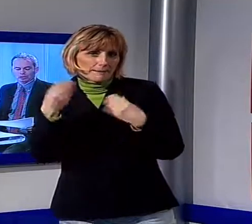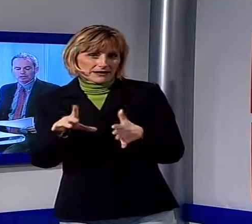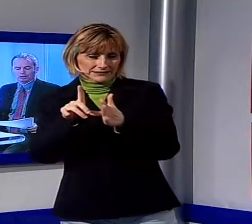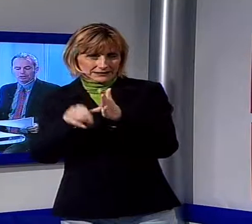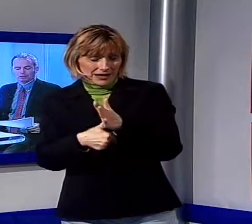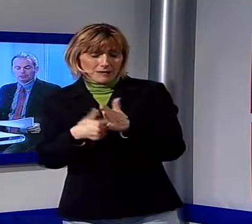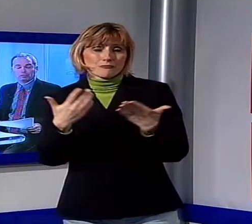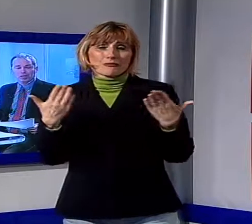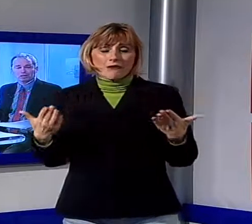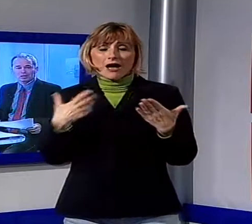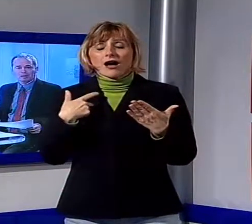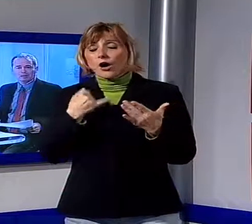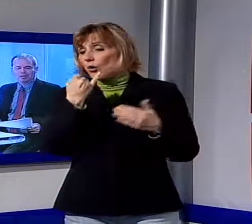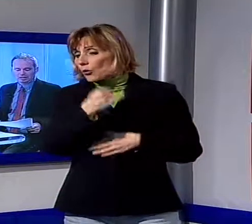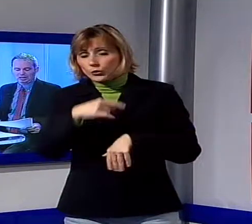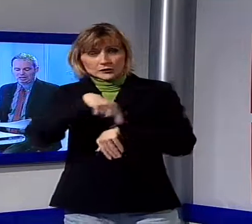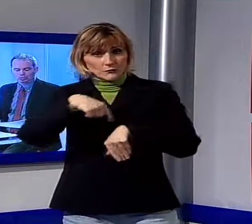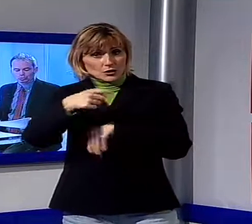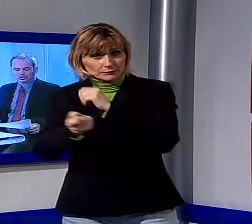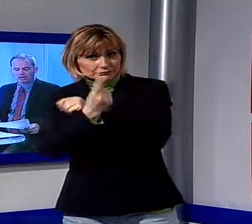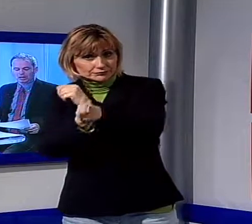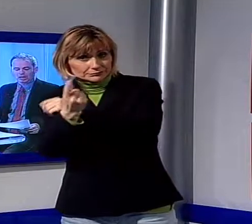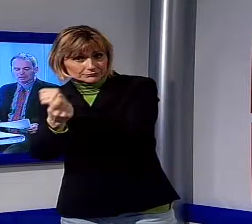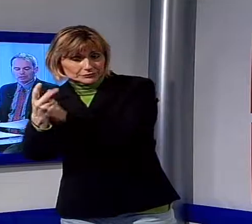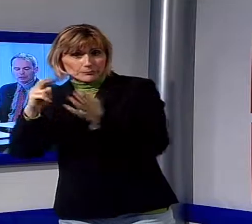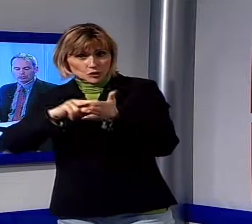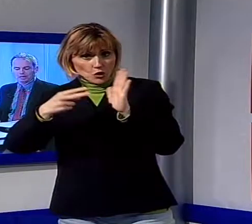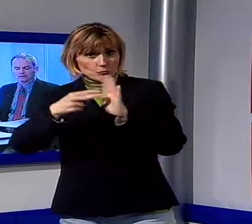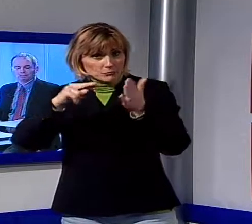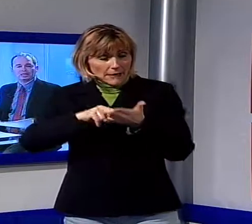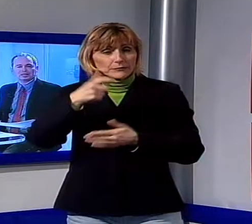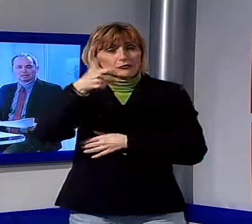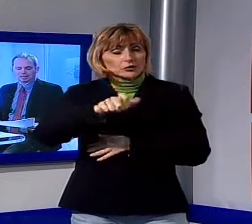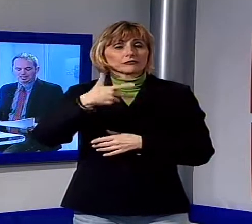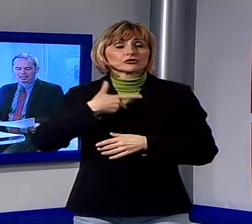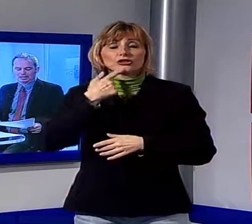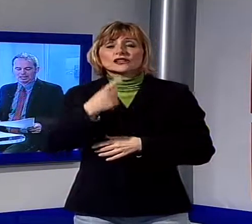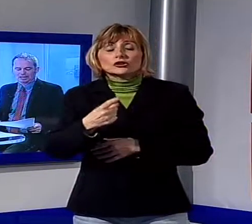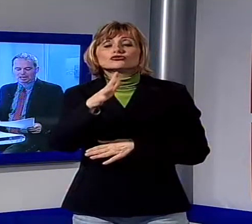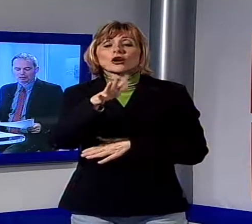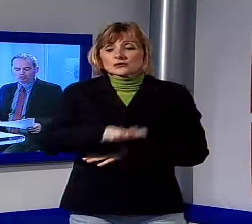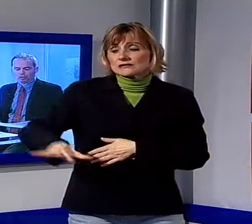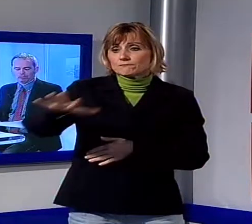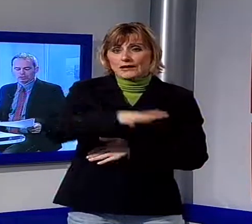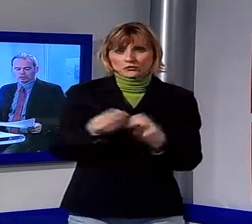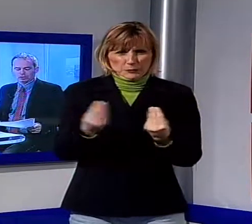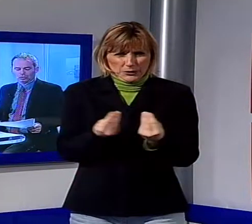sarebbero emersi problemi per far entrare tutti gli ambulanti nel nuovo spazio mercatale alle tagliate. Nuove misurazioni